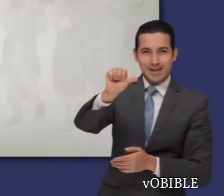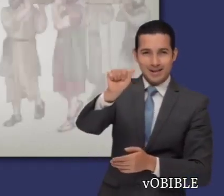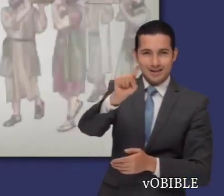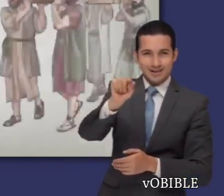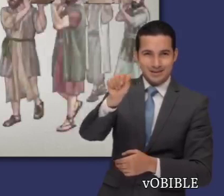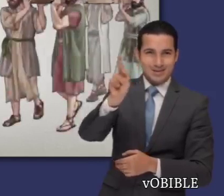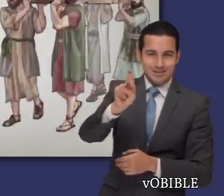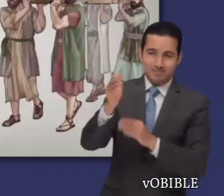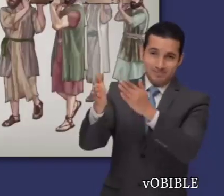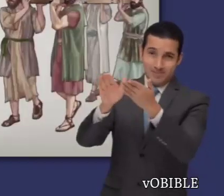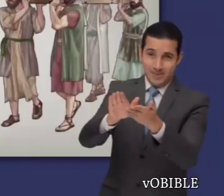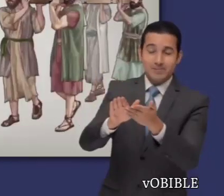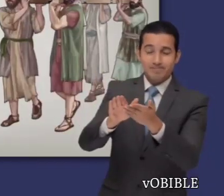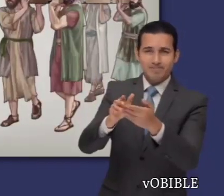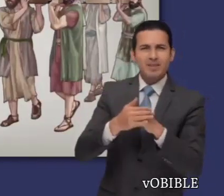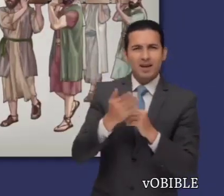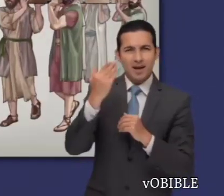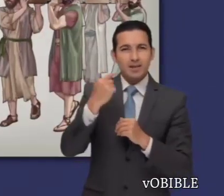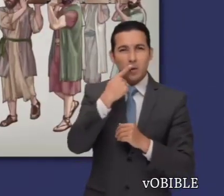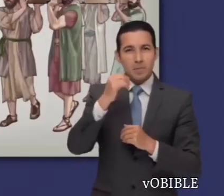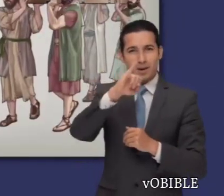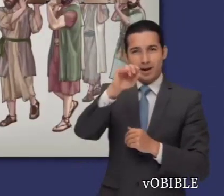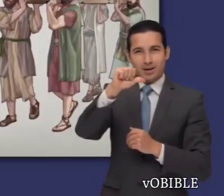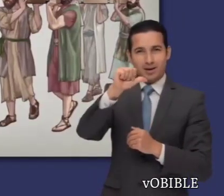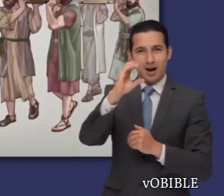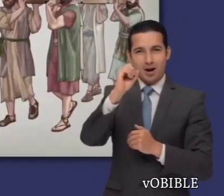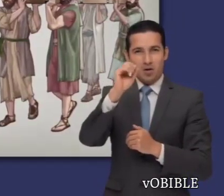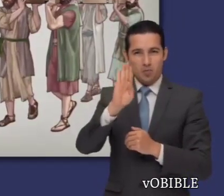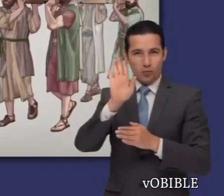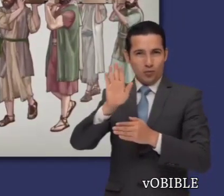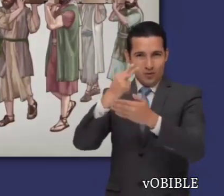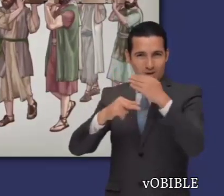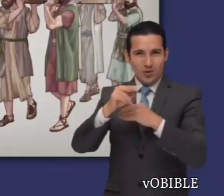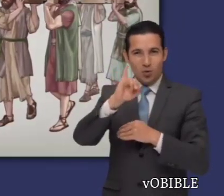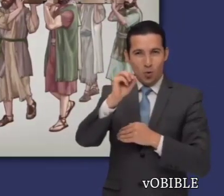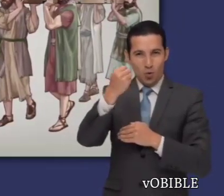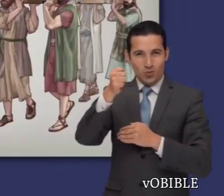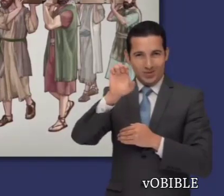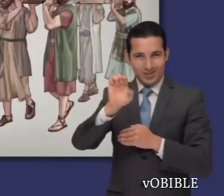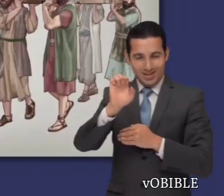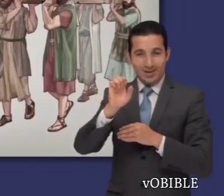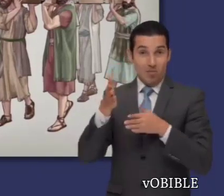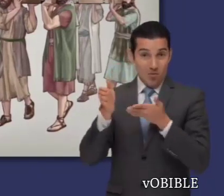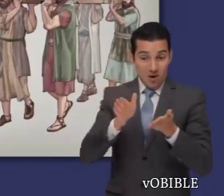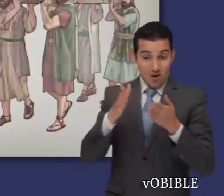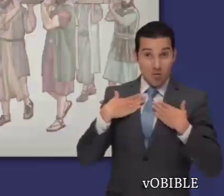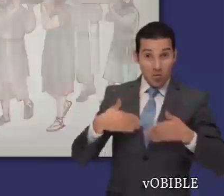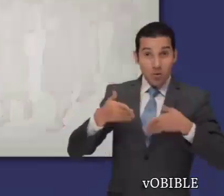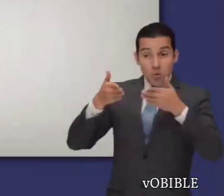Además, los israelitas cumplen su juramento de enterrar en la tierra prometida los huesos de José, el hijo de Jacob.